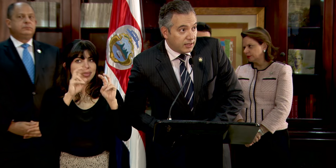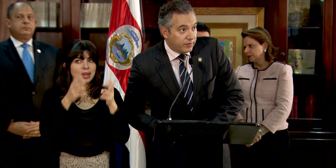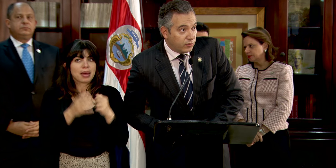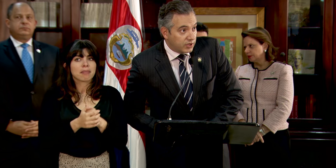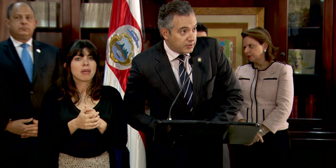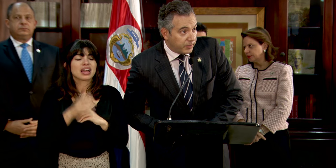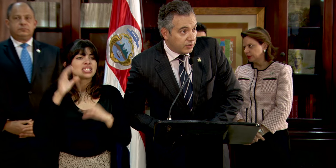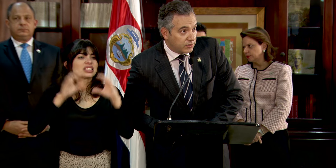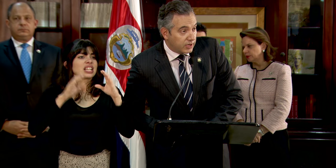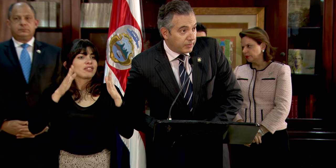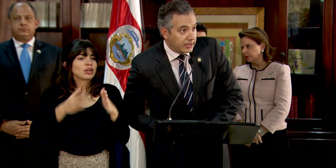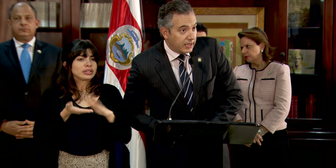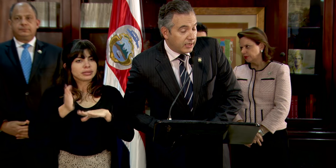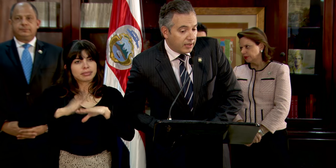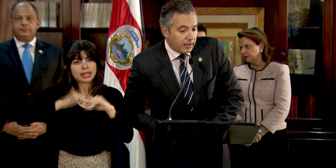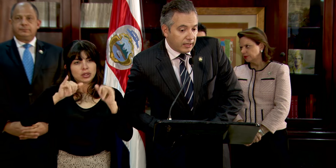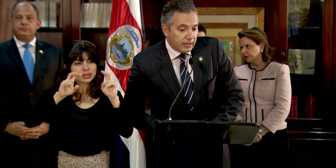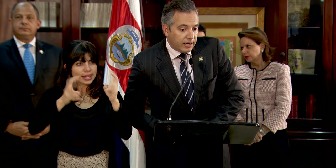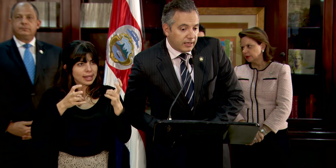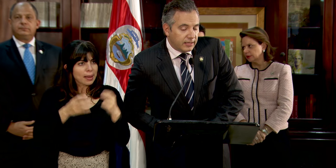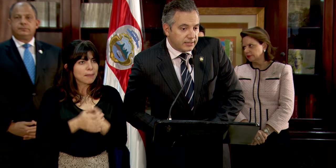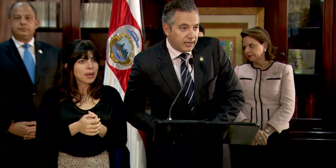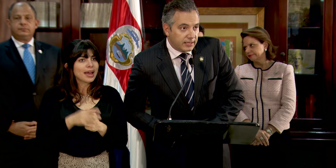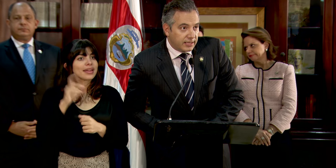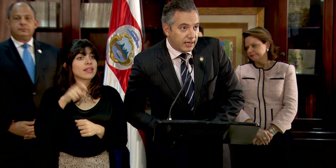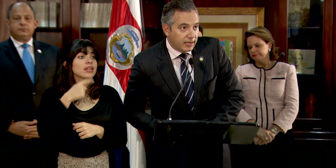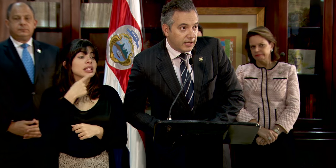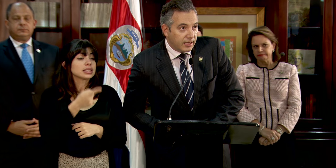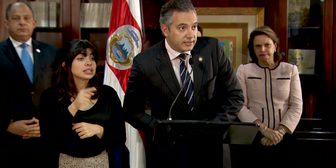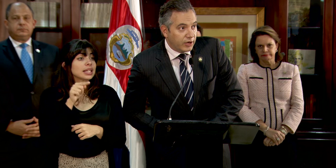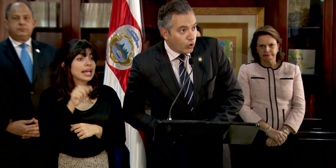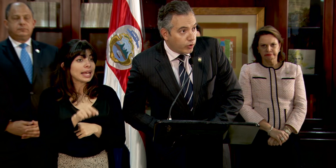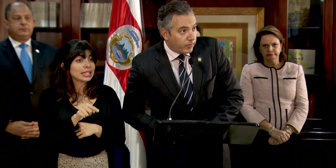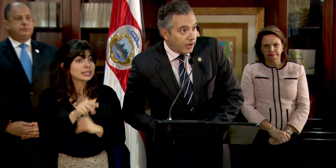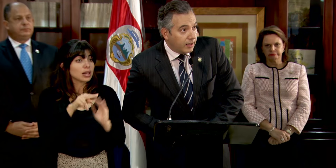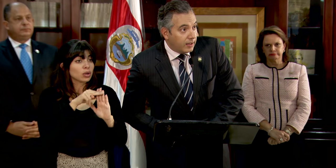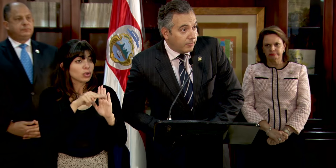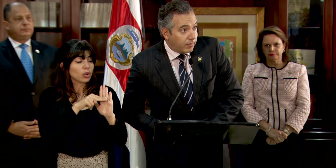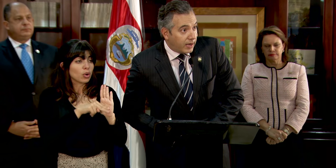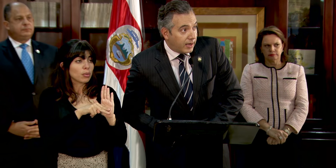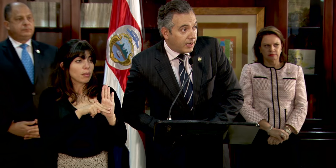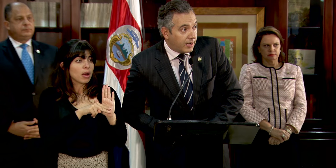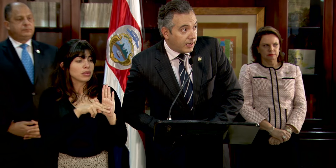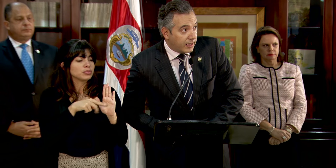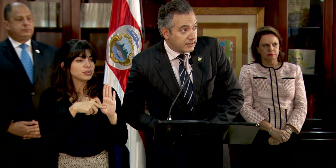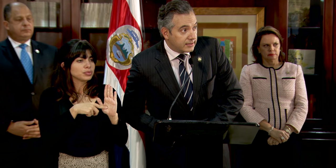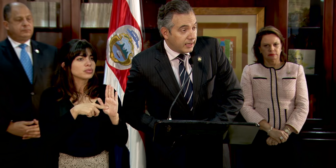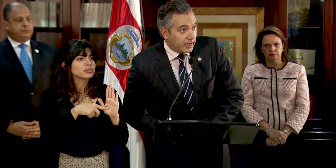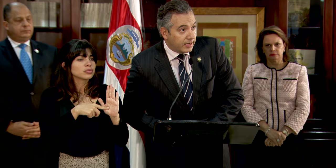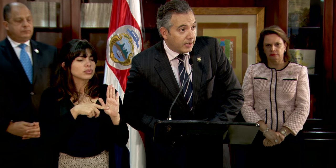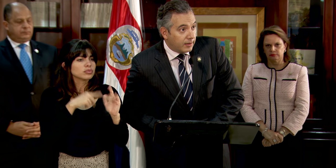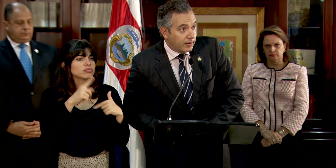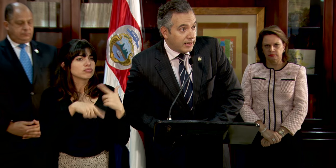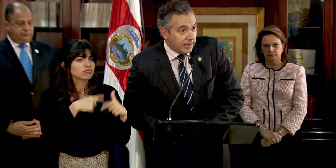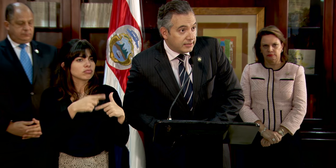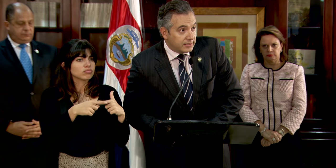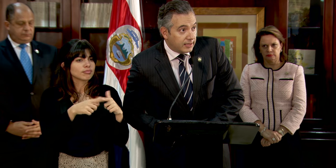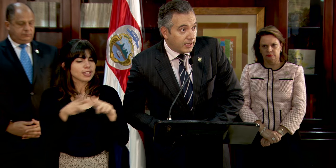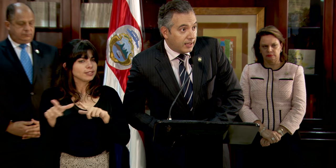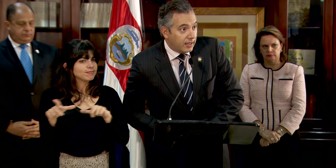científicos expertos en la materia, y hay que decir que esa norma va a estar